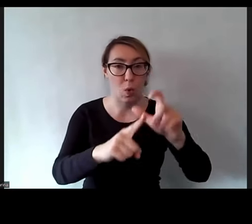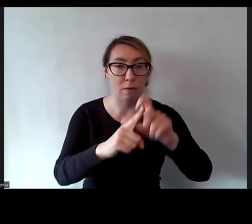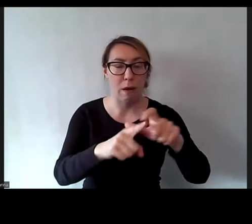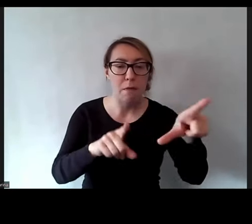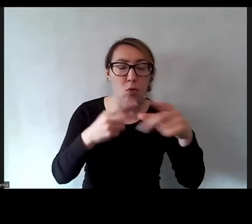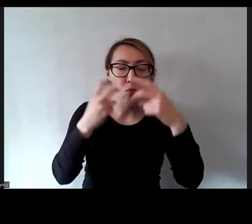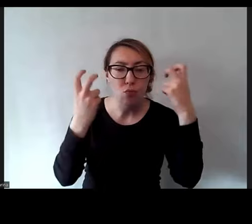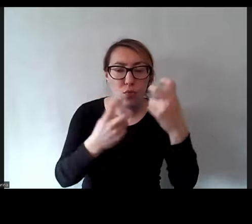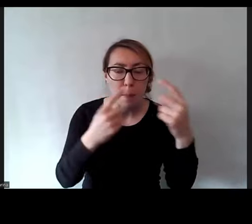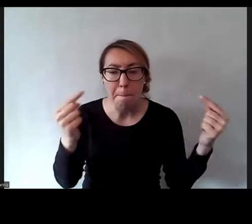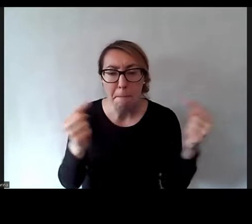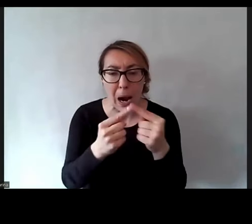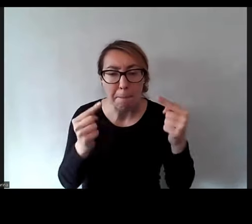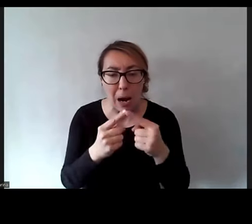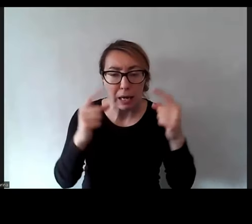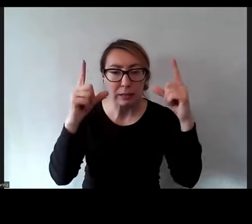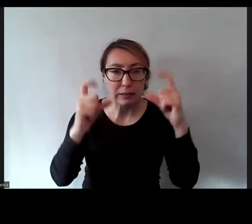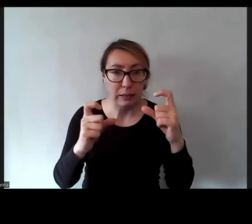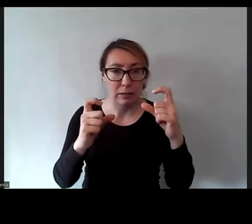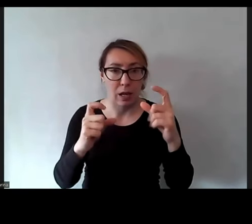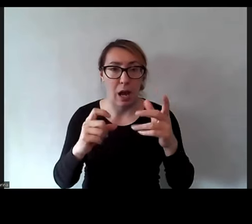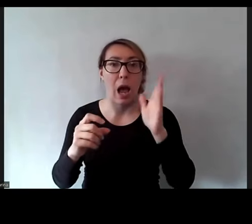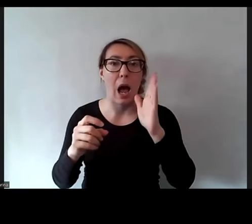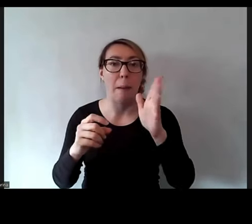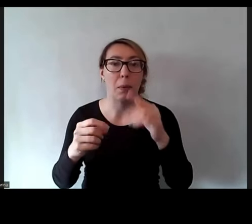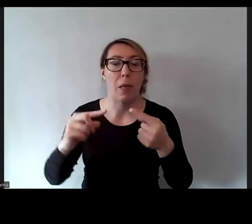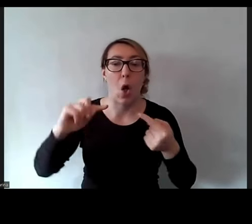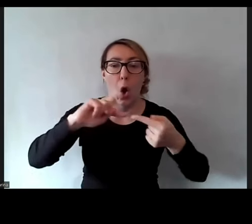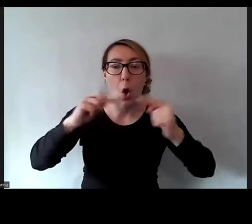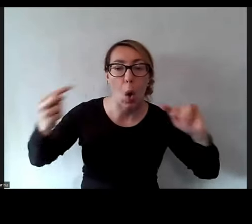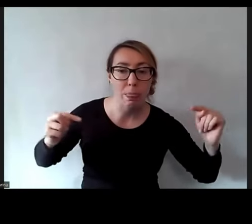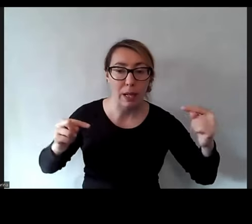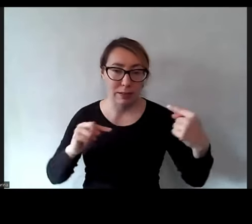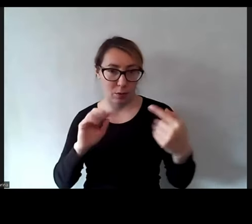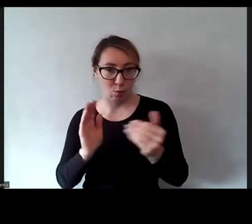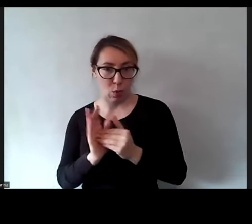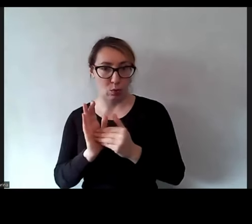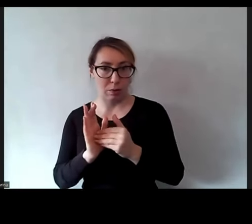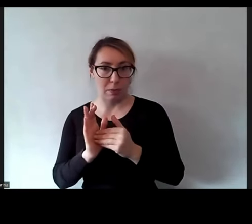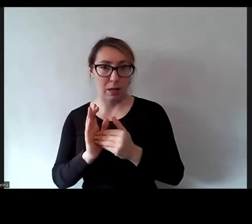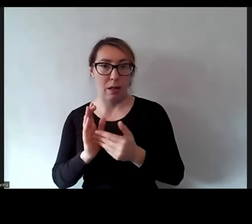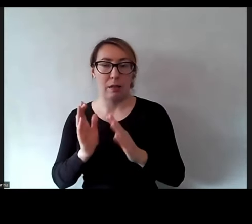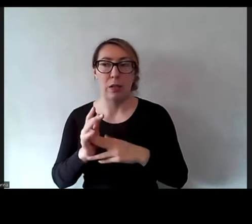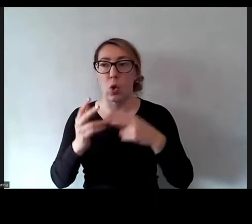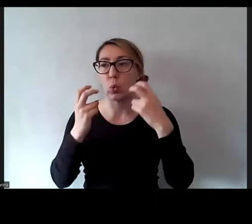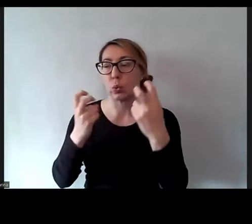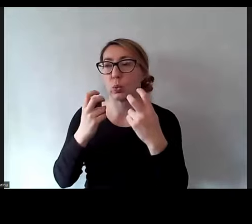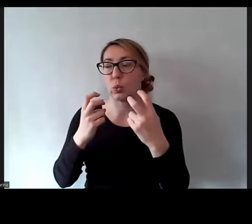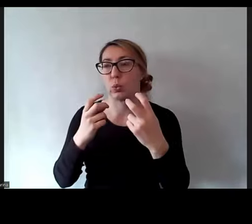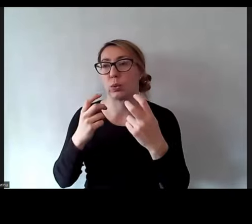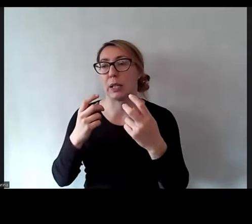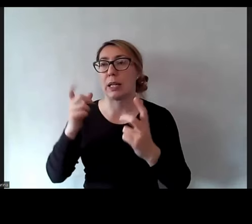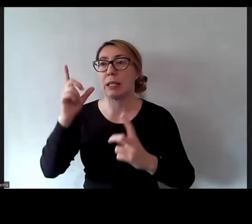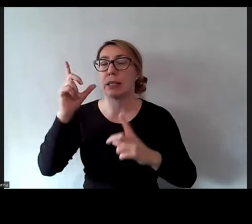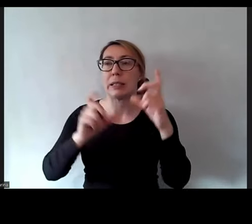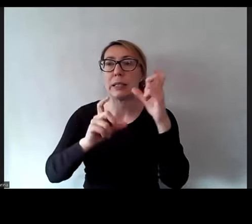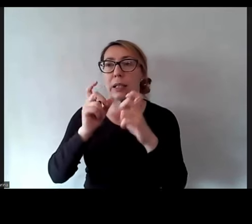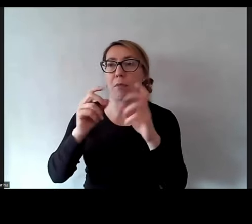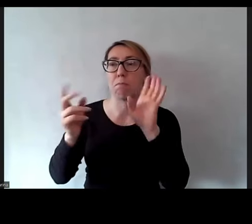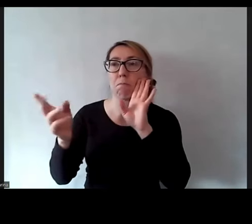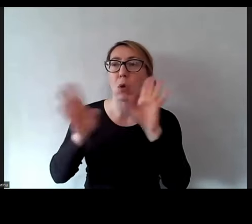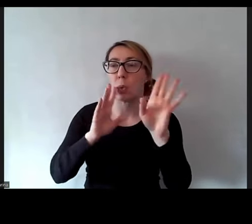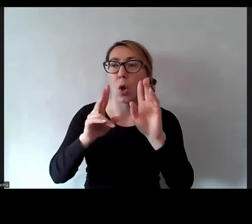najbardziej odpowiednie zdjęcie. A potem kontekst. Wiecie, znalezienie teraz tego zdjęcia w odpowiednim kontekście,